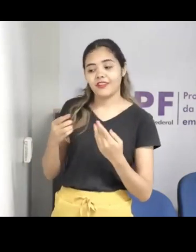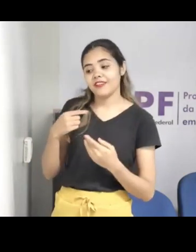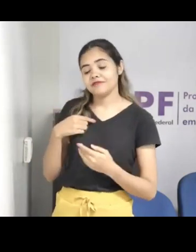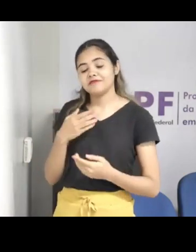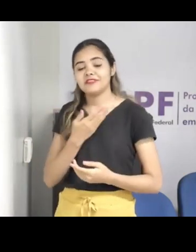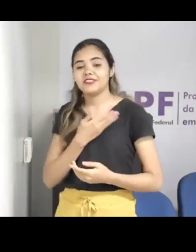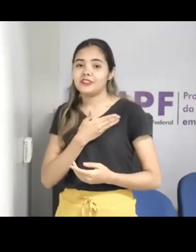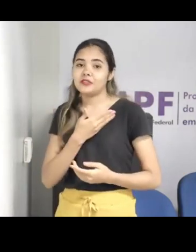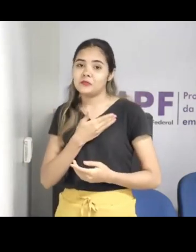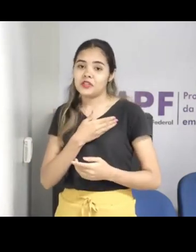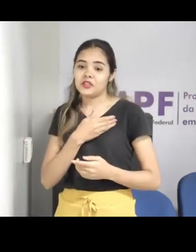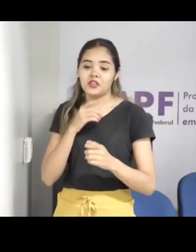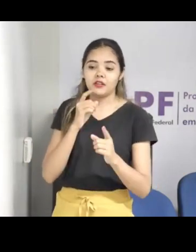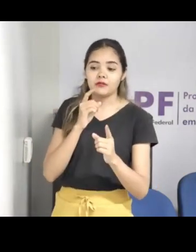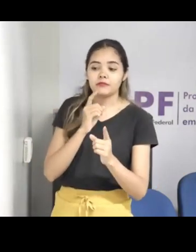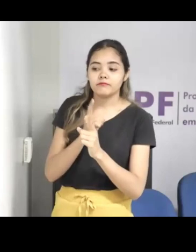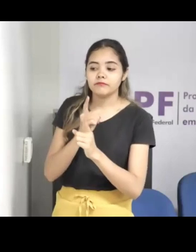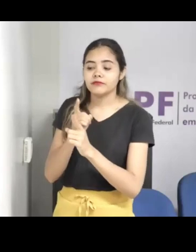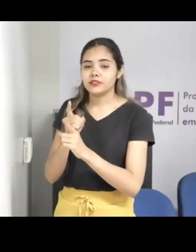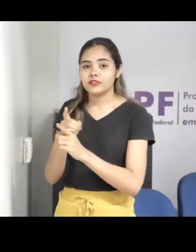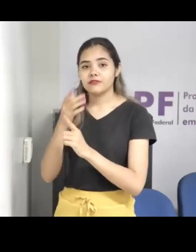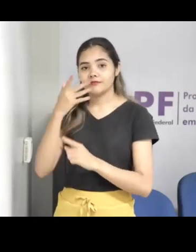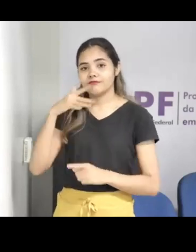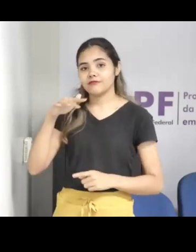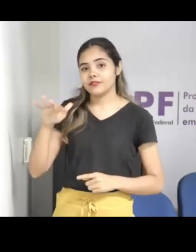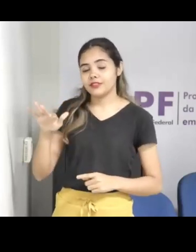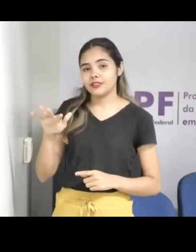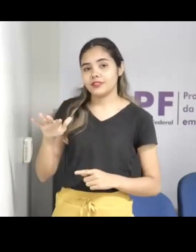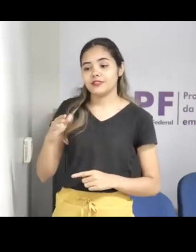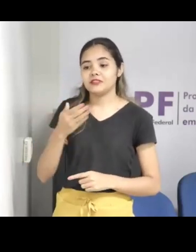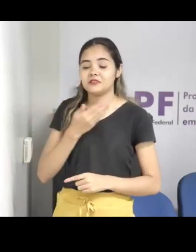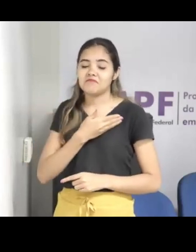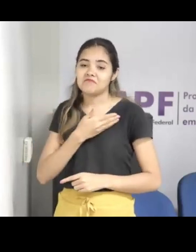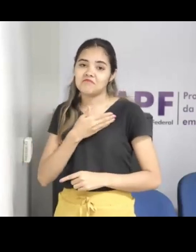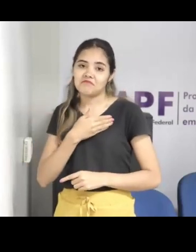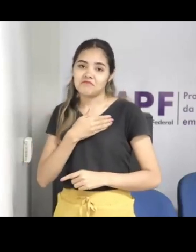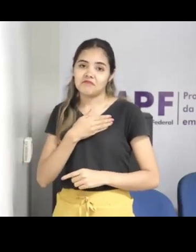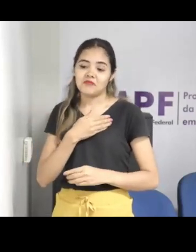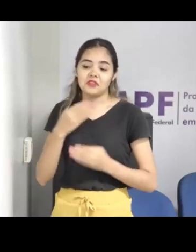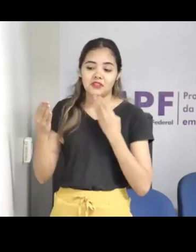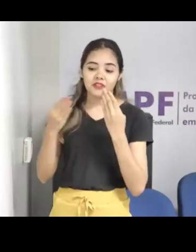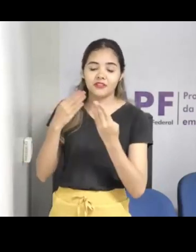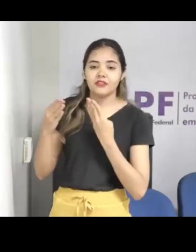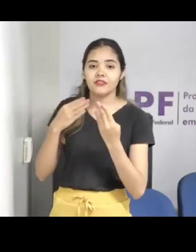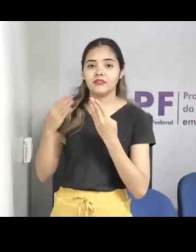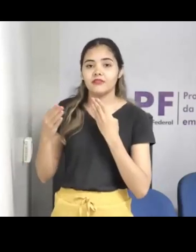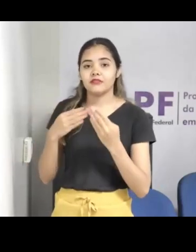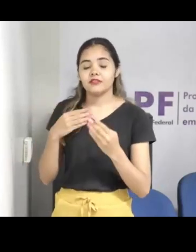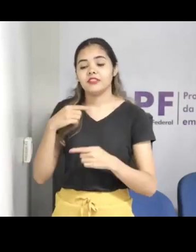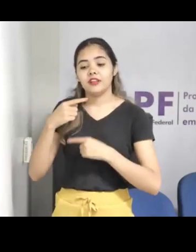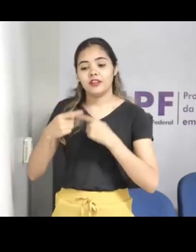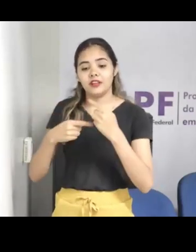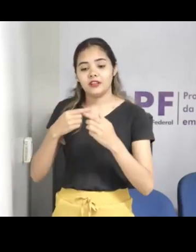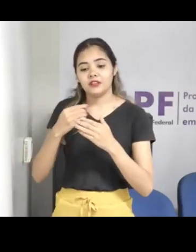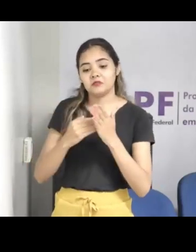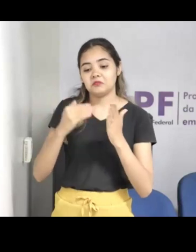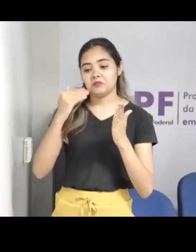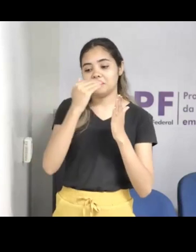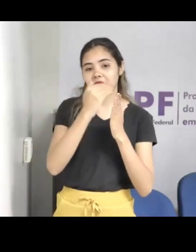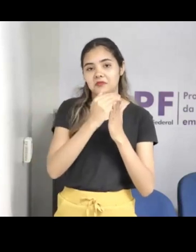pelas redes sociais, se tornam amigos das crianças, vão conversando, conversando, começam a pedir foto, para